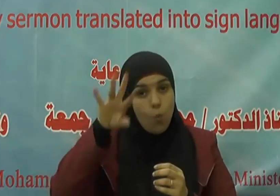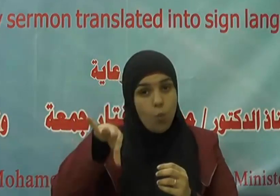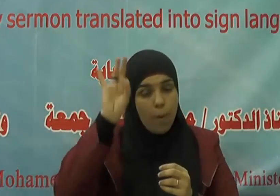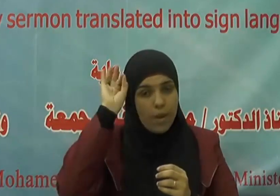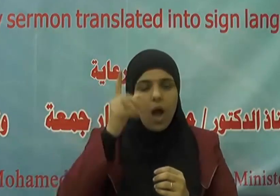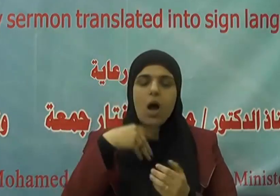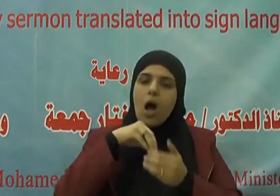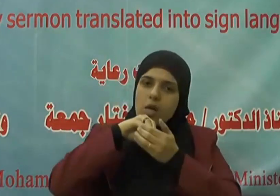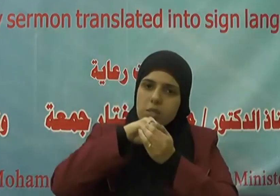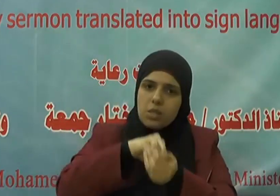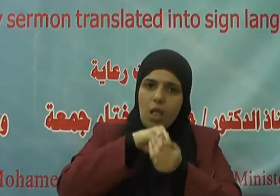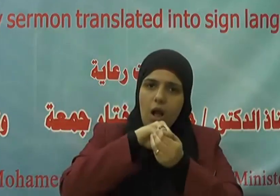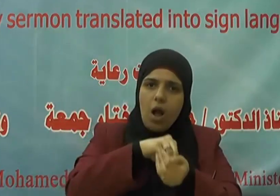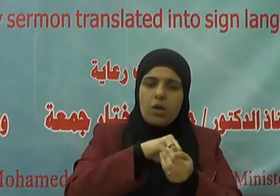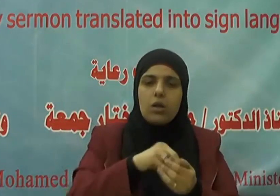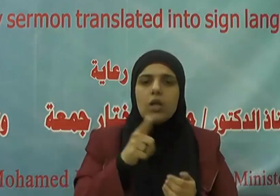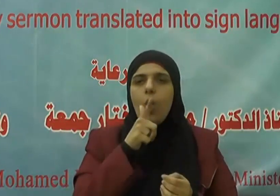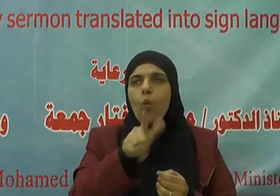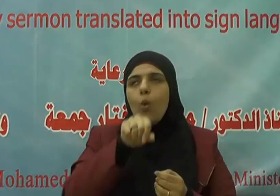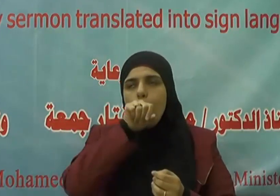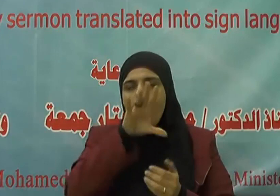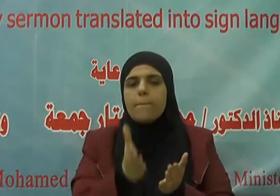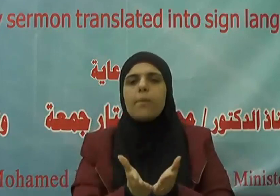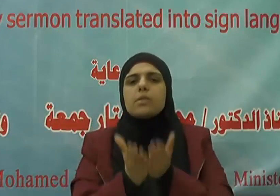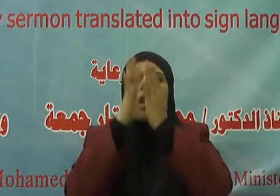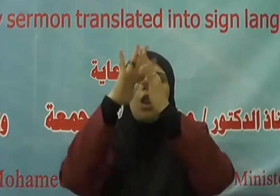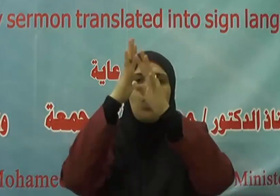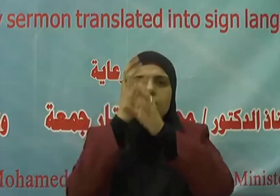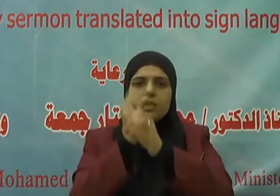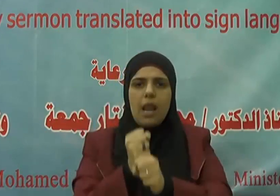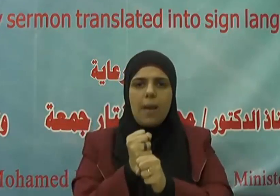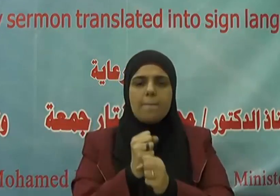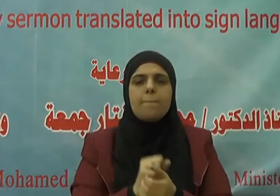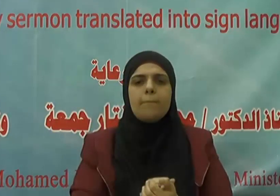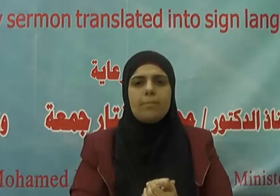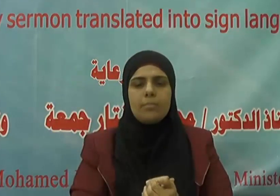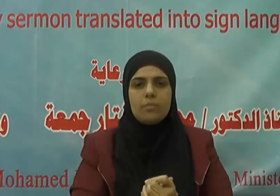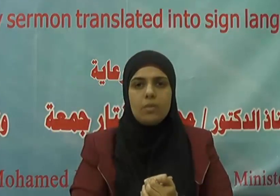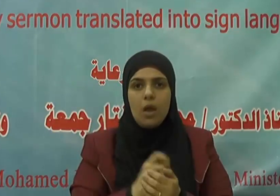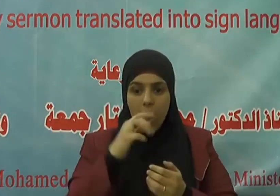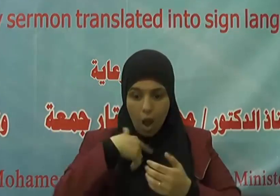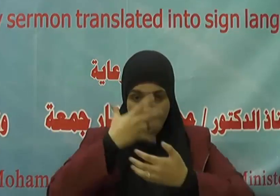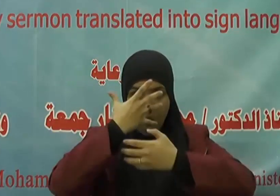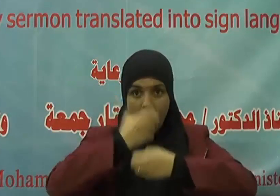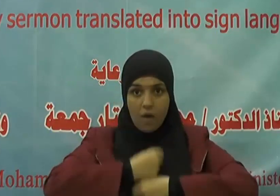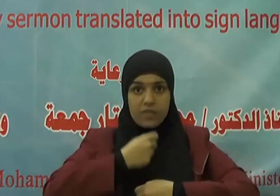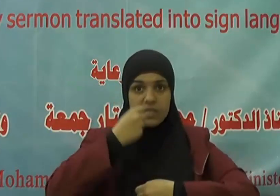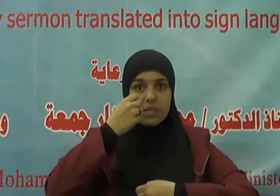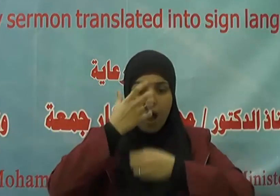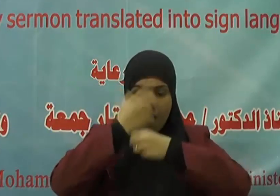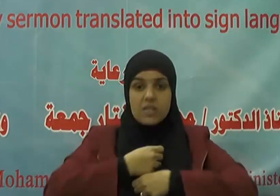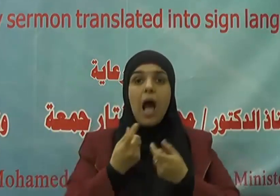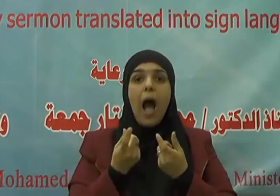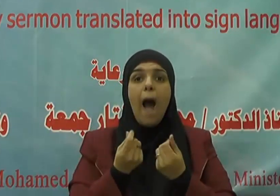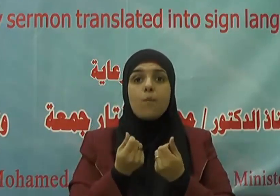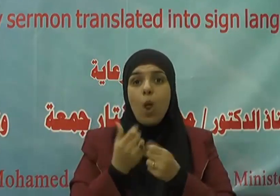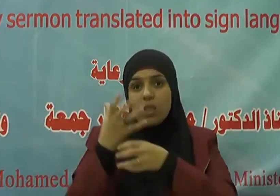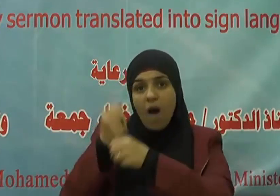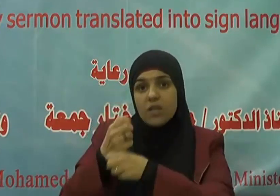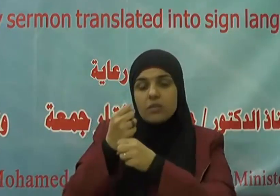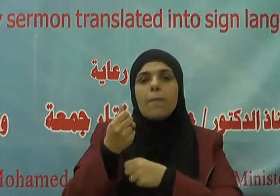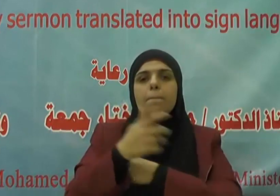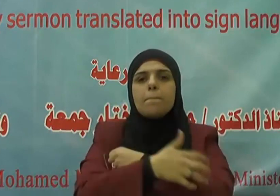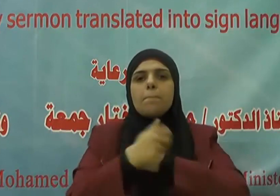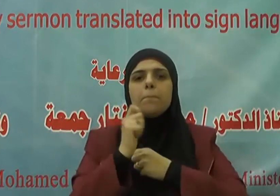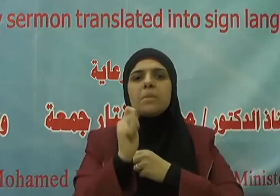الصدقة يقول صلى الله عليه وسلم حصنوا أموالكم بالزكاة